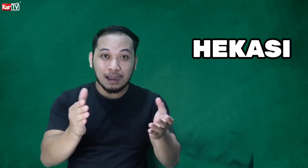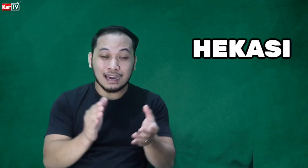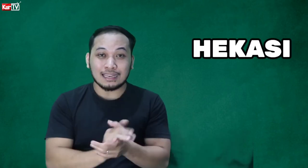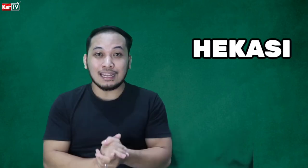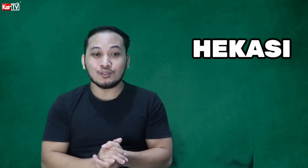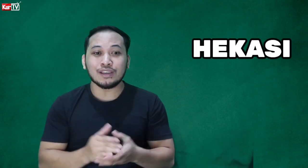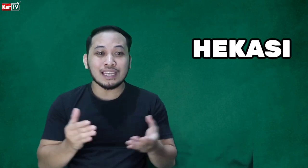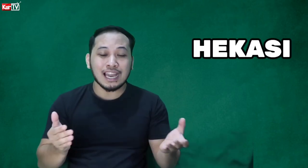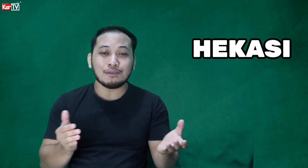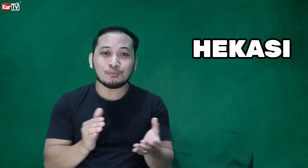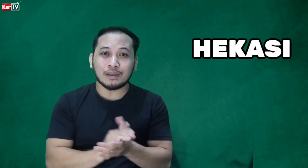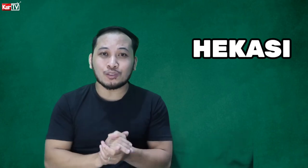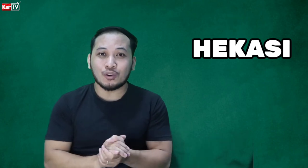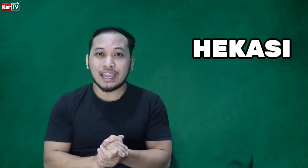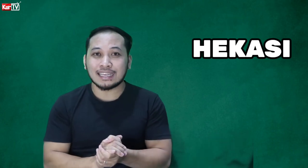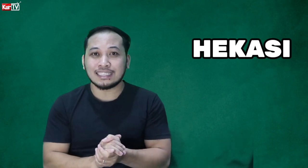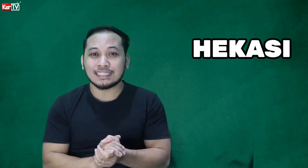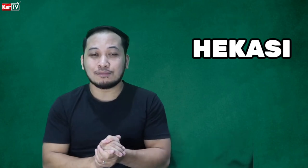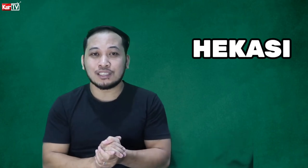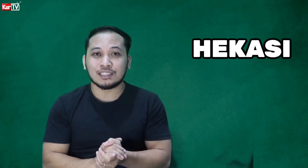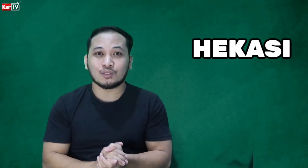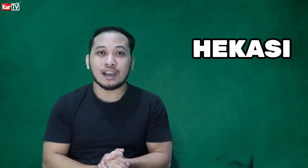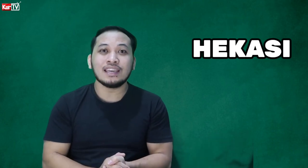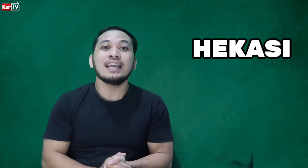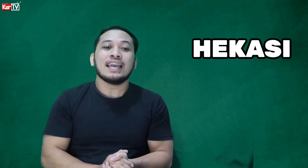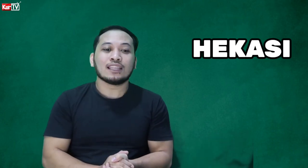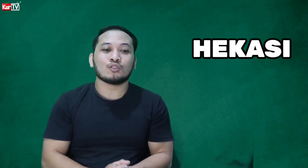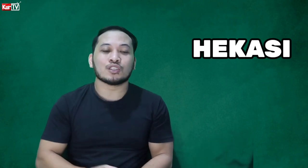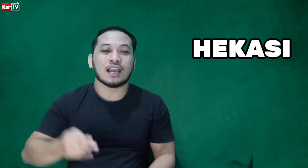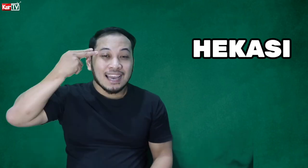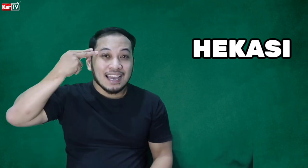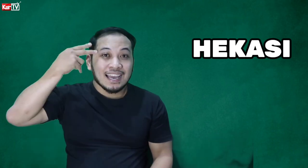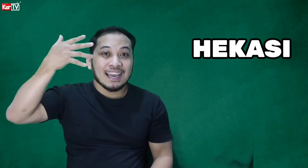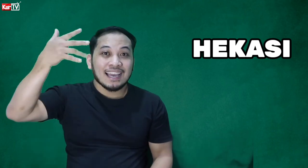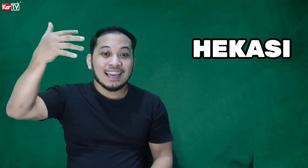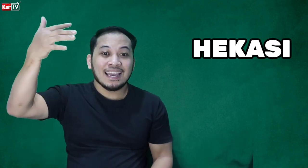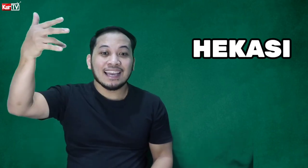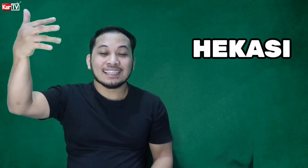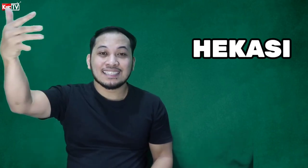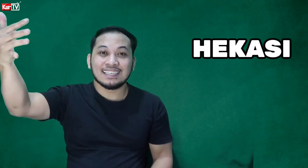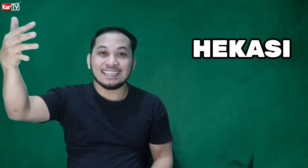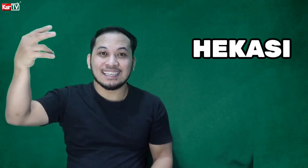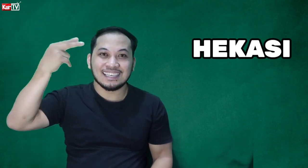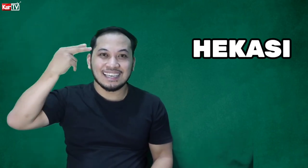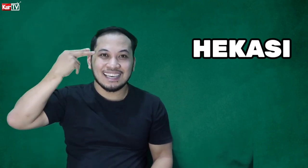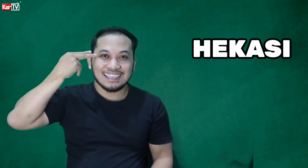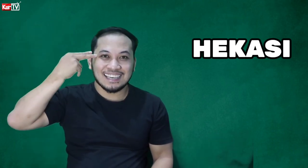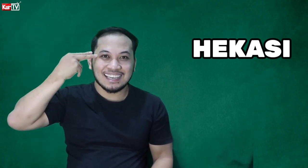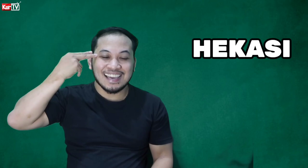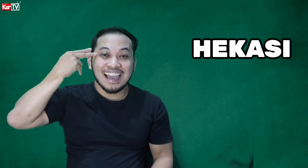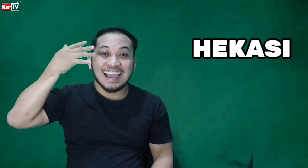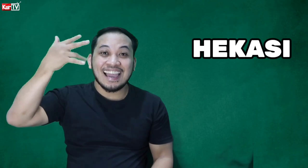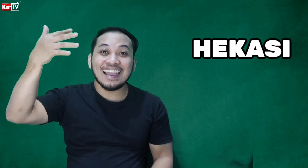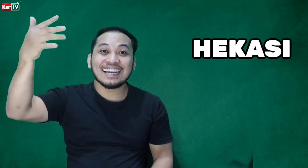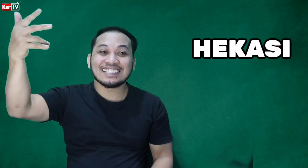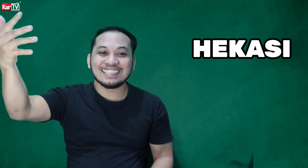paaralan. Kung ginagamit nyo pa itong Hekasy subject na to ay, eto siya. Hekasy. Ayan. Hekasy.